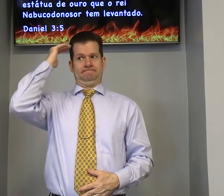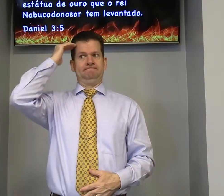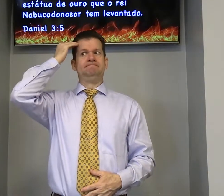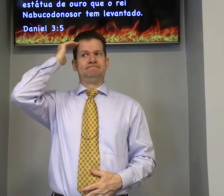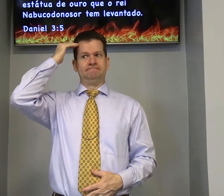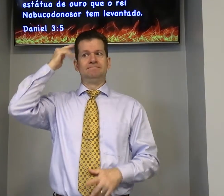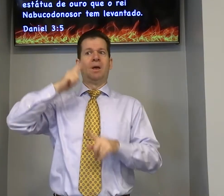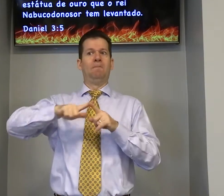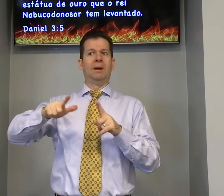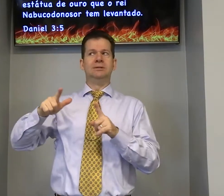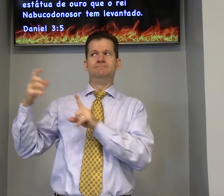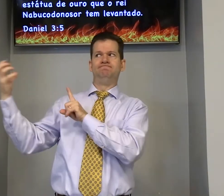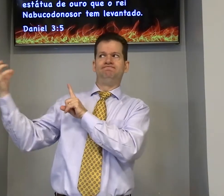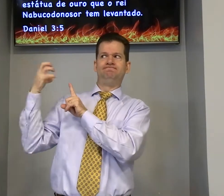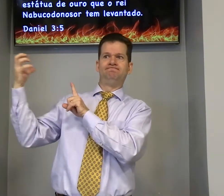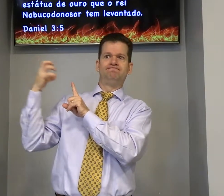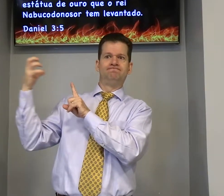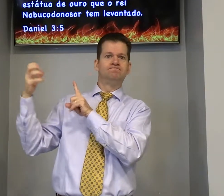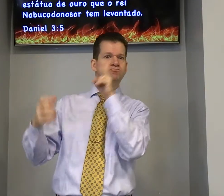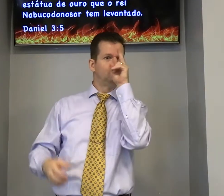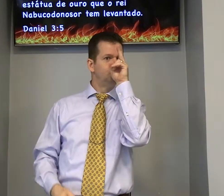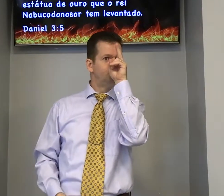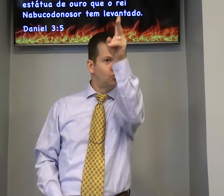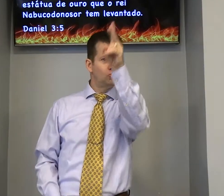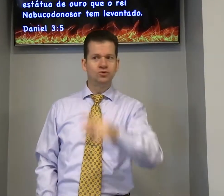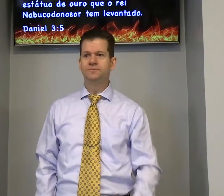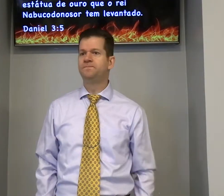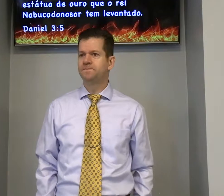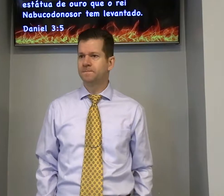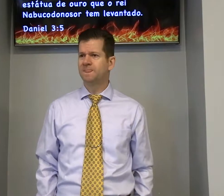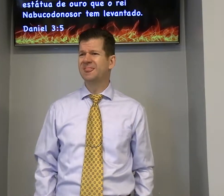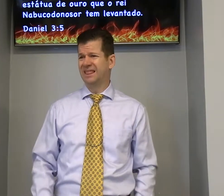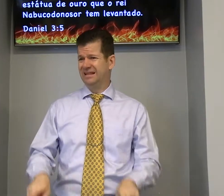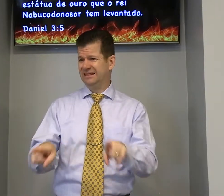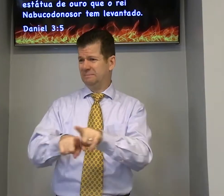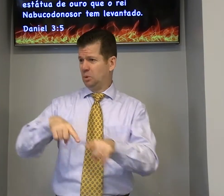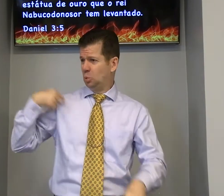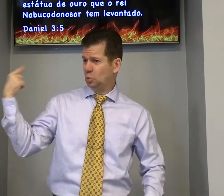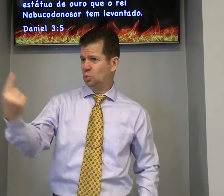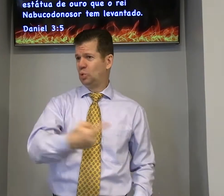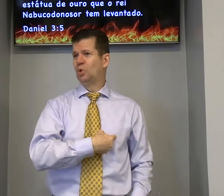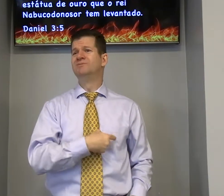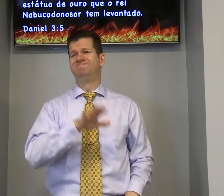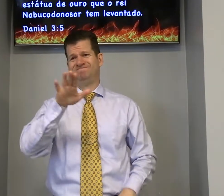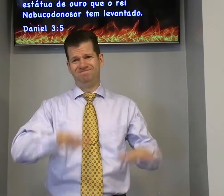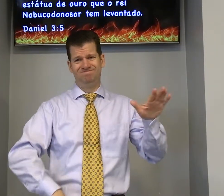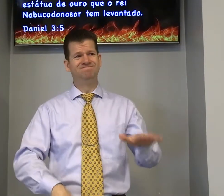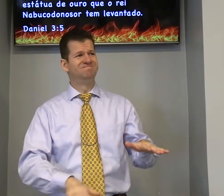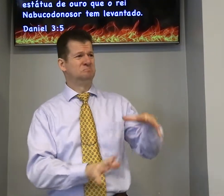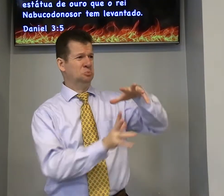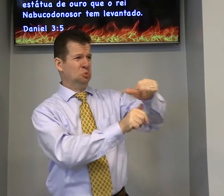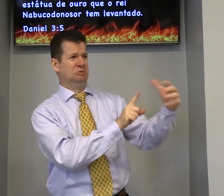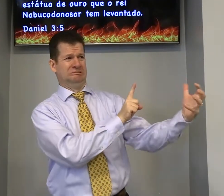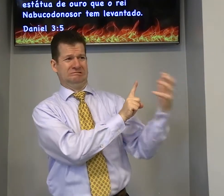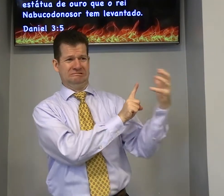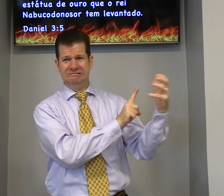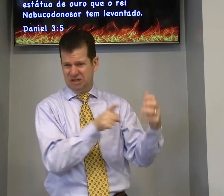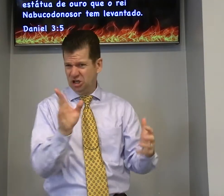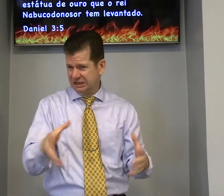entenderam? Toda pressão era forte, e nós às vezes o mundo